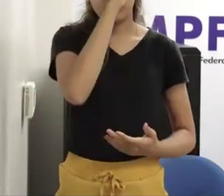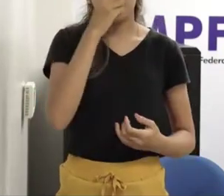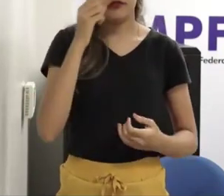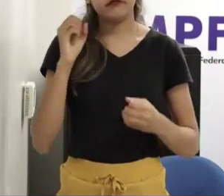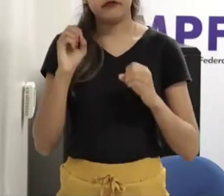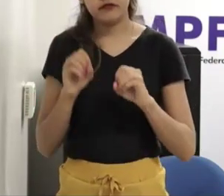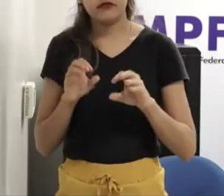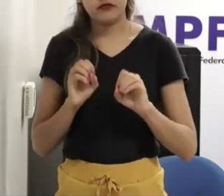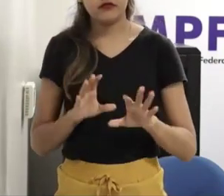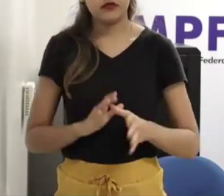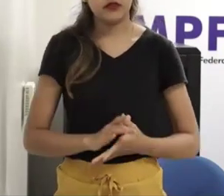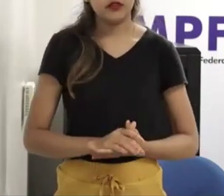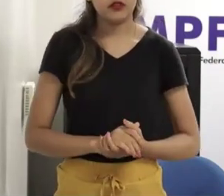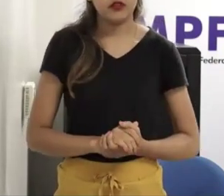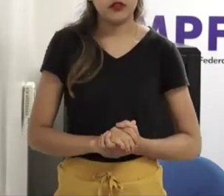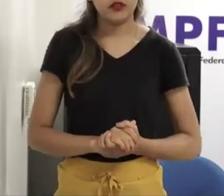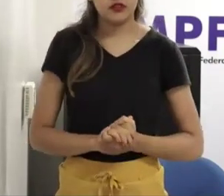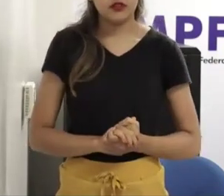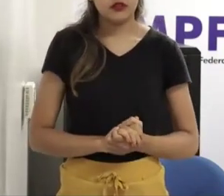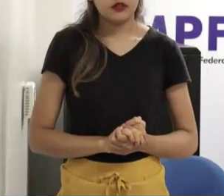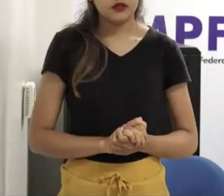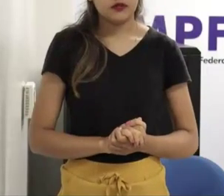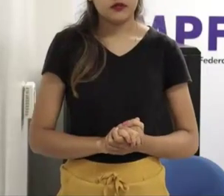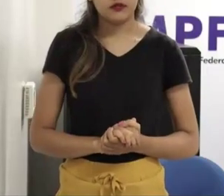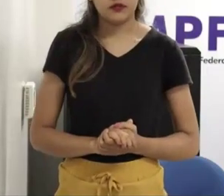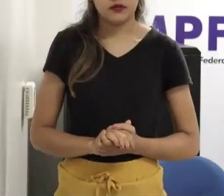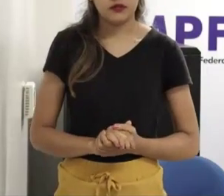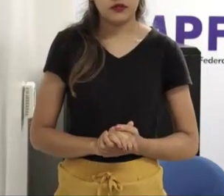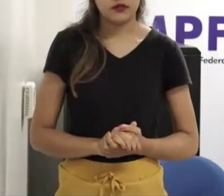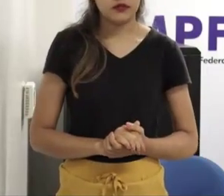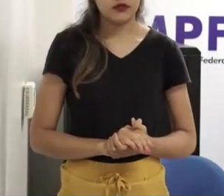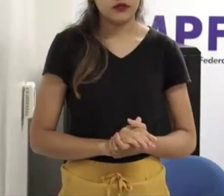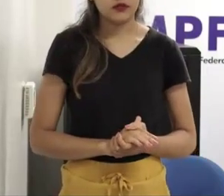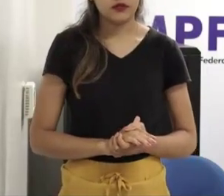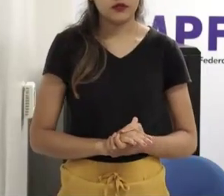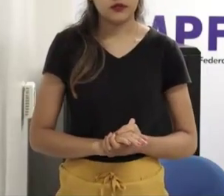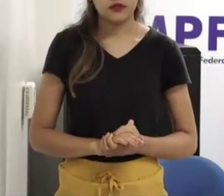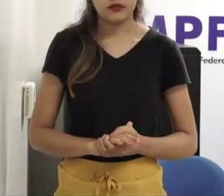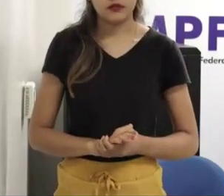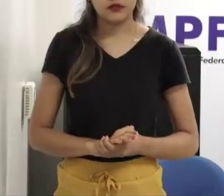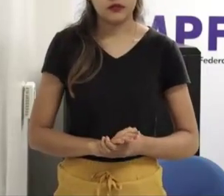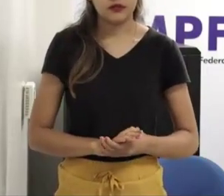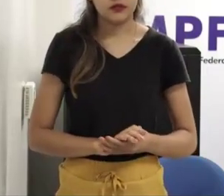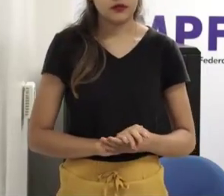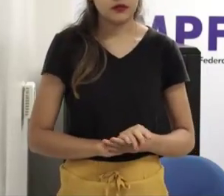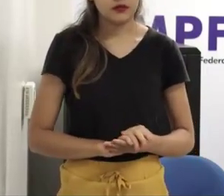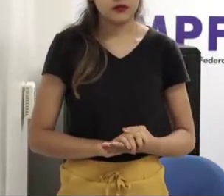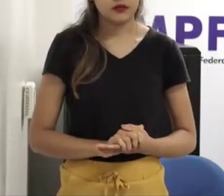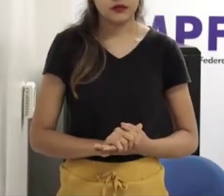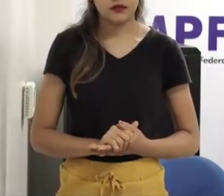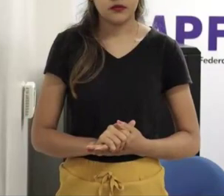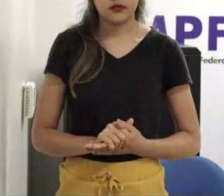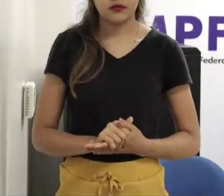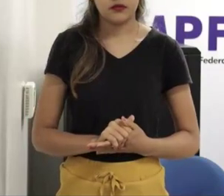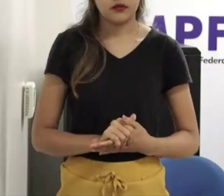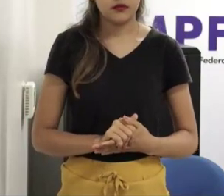diria em todos nós porque a gente vai comprando esse discurso na nossa cabeça a gente começa a polarizar a